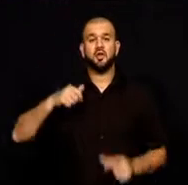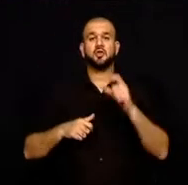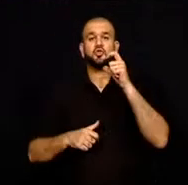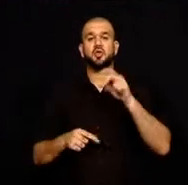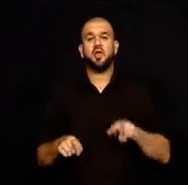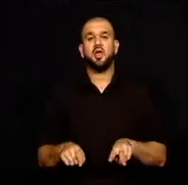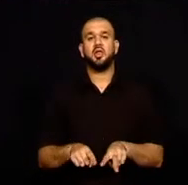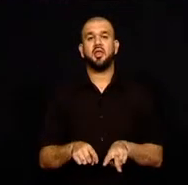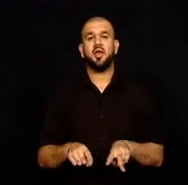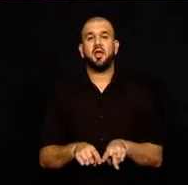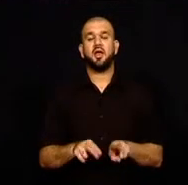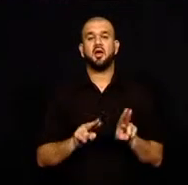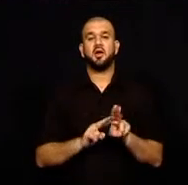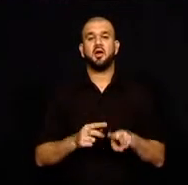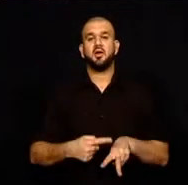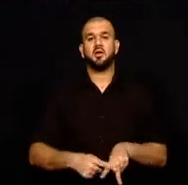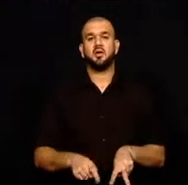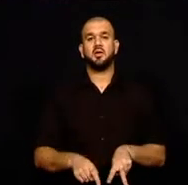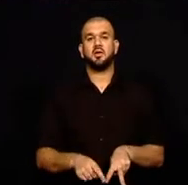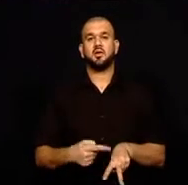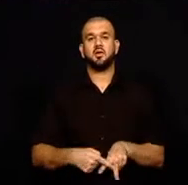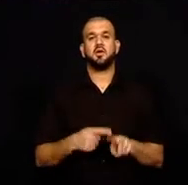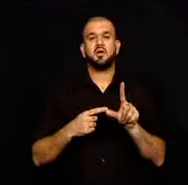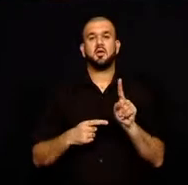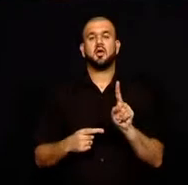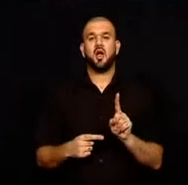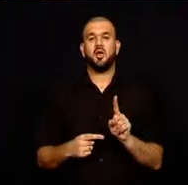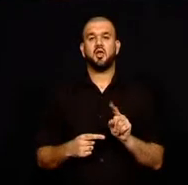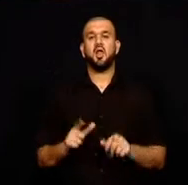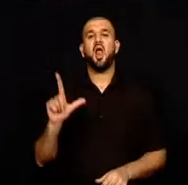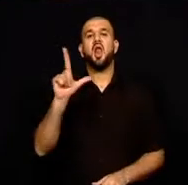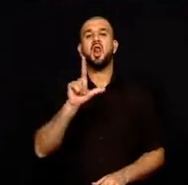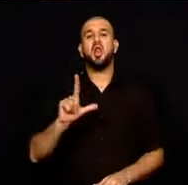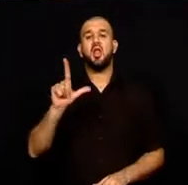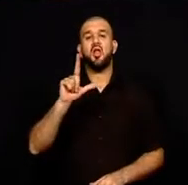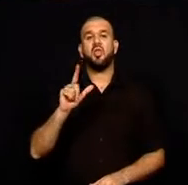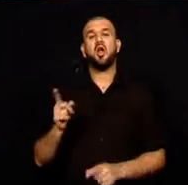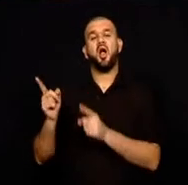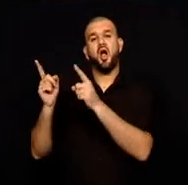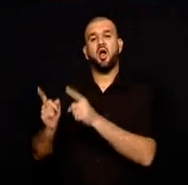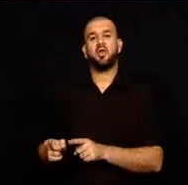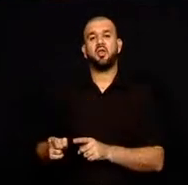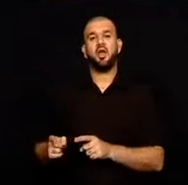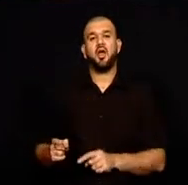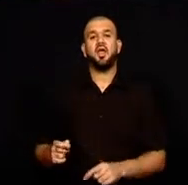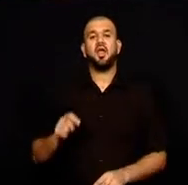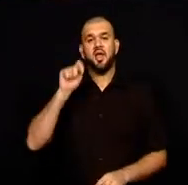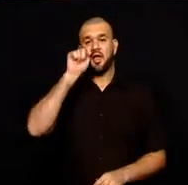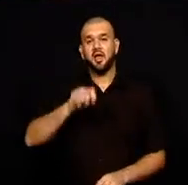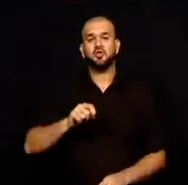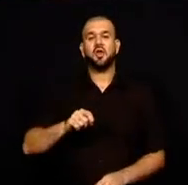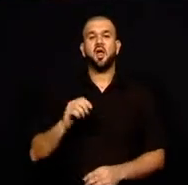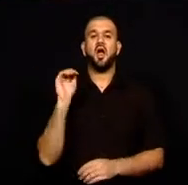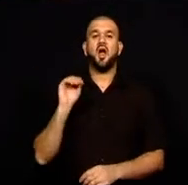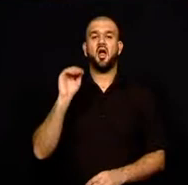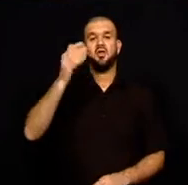Amerikan CNN kanalının Larnaka hakkında belgesel yayınlayacağı, bunun